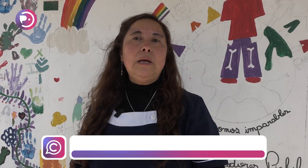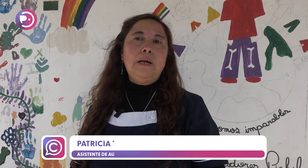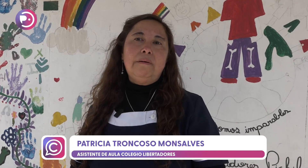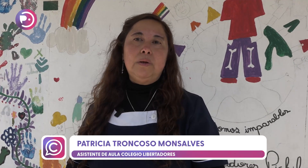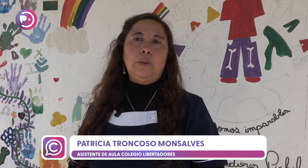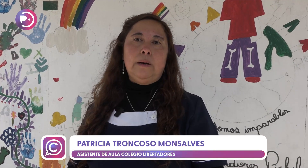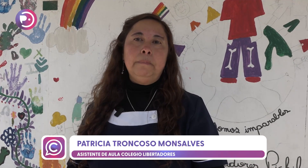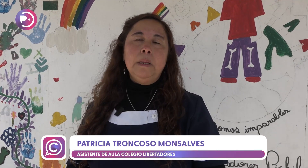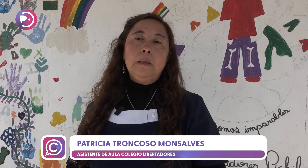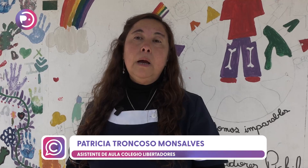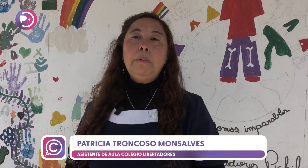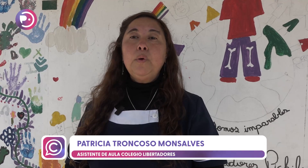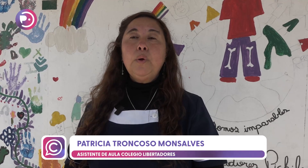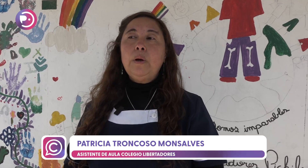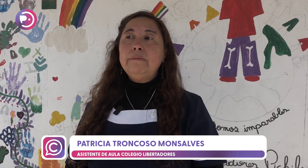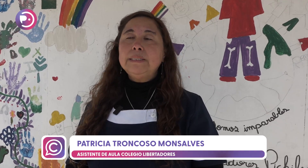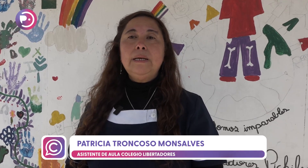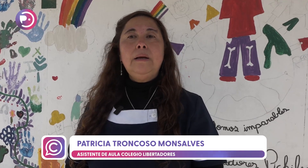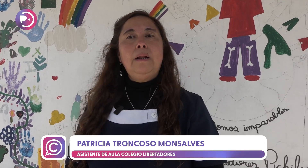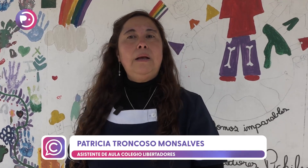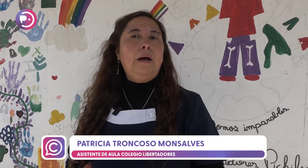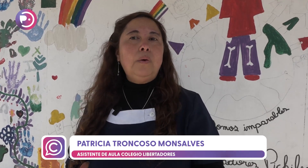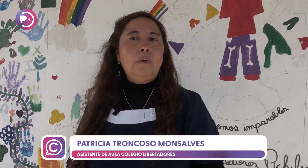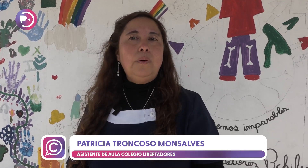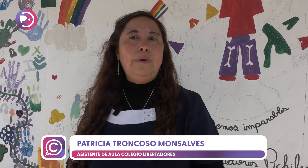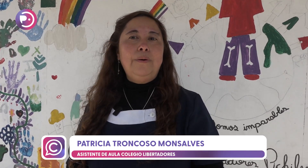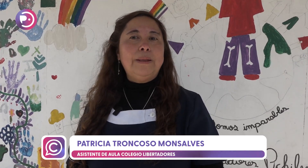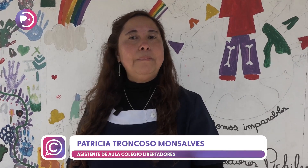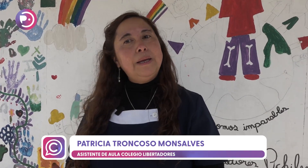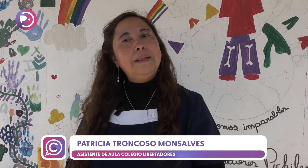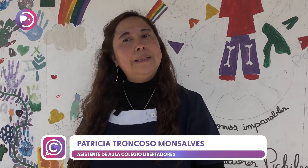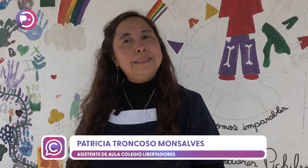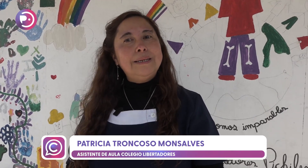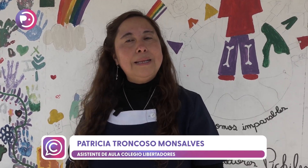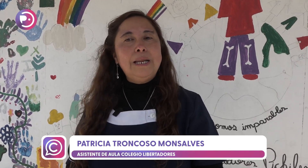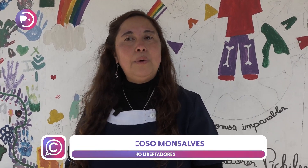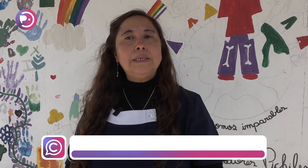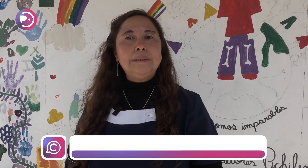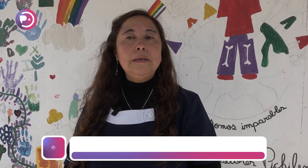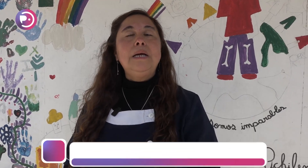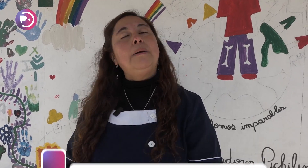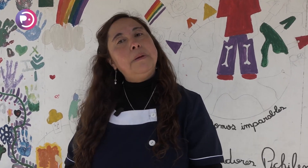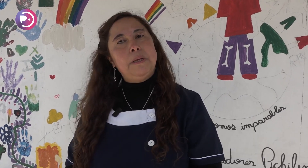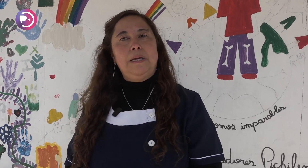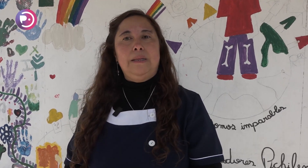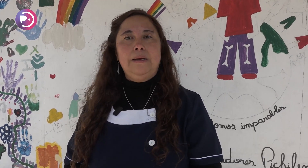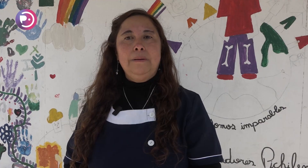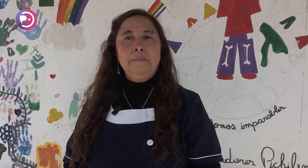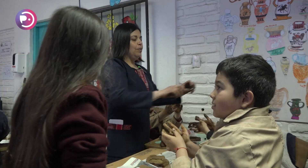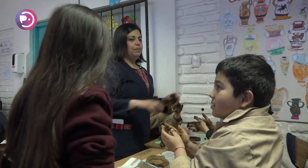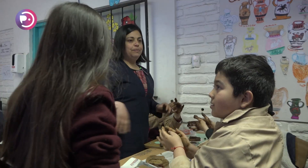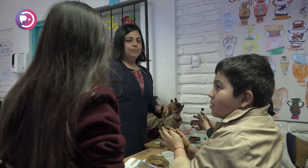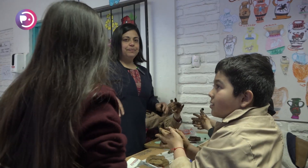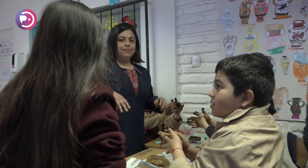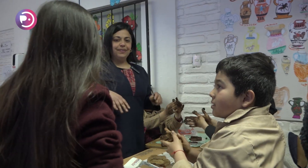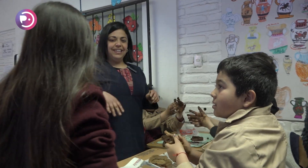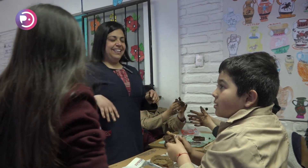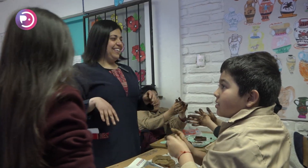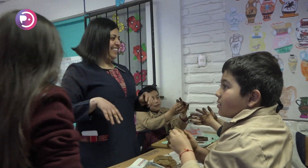la va a ayudar. Ya, pero yo igual a veces le hago también de seña, lenguaje de seña y también me entiende. La tía Margarita que es la profesora